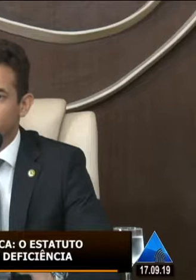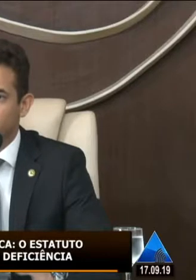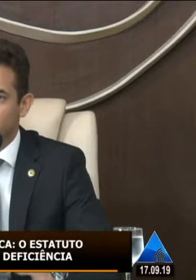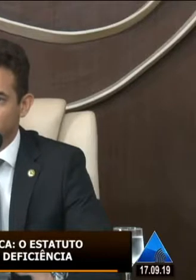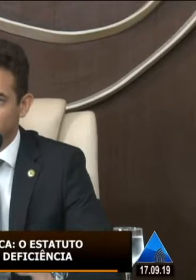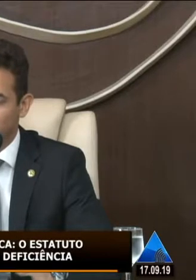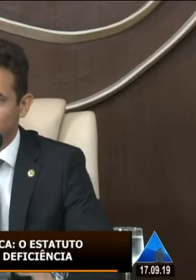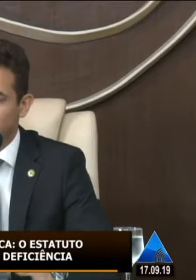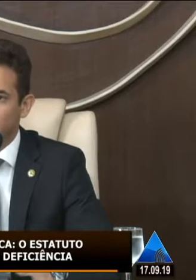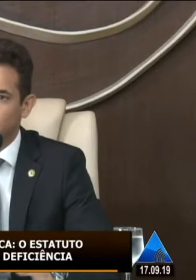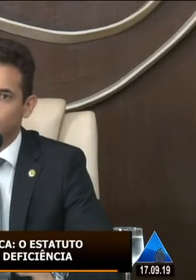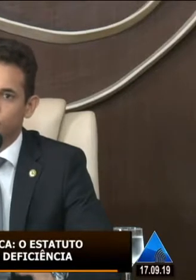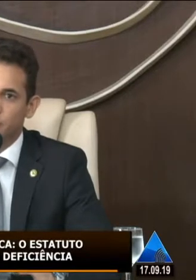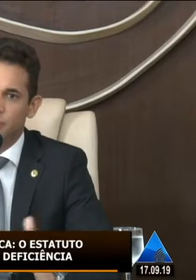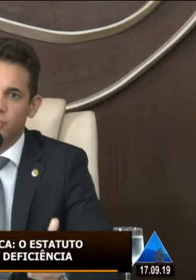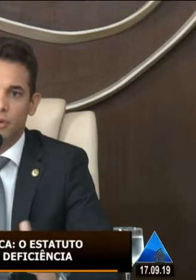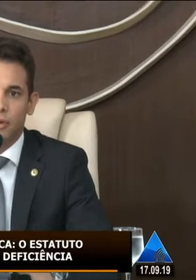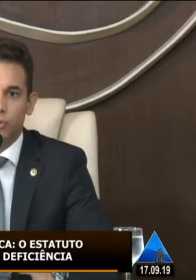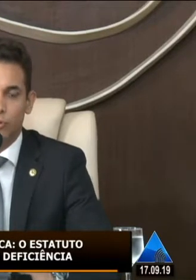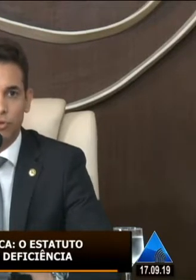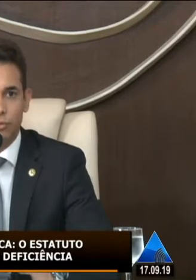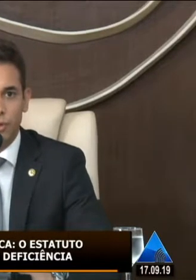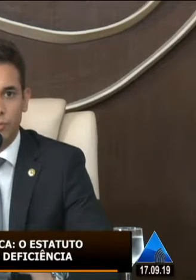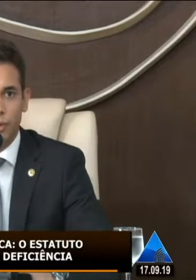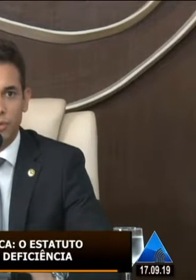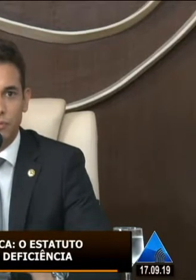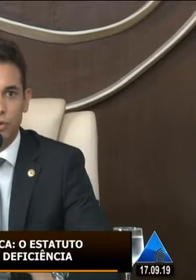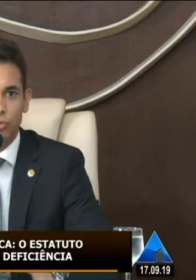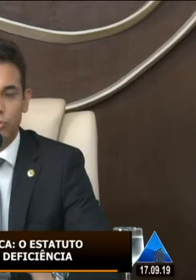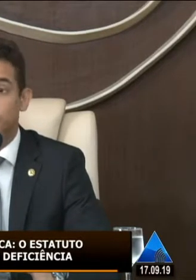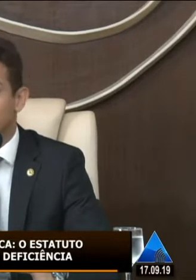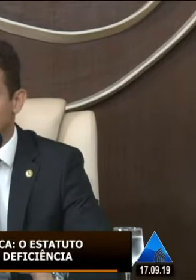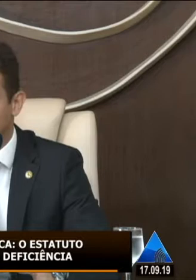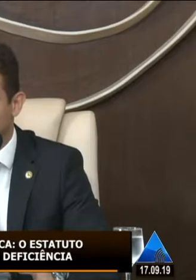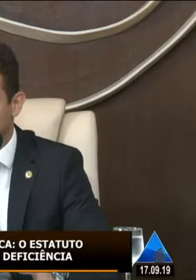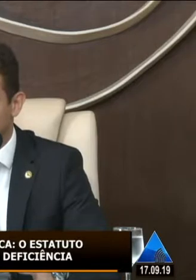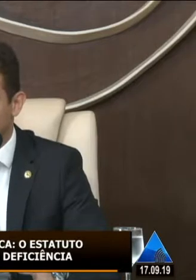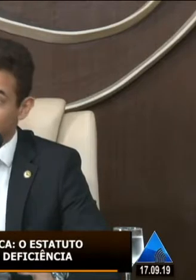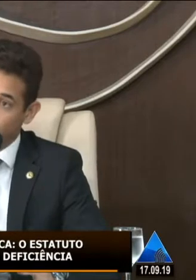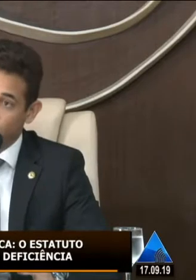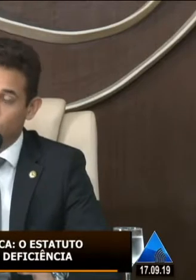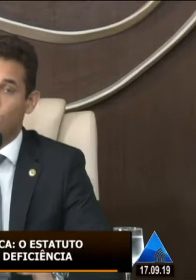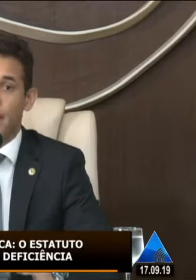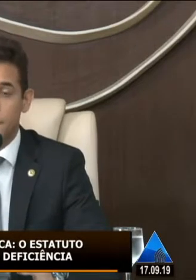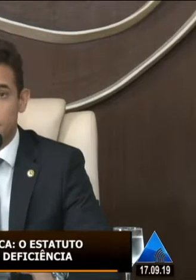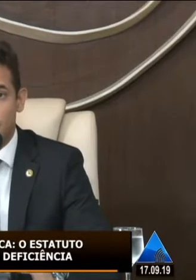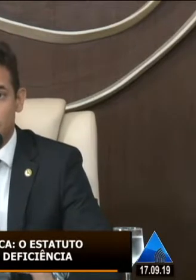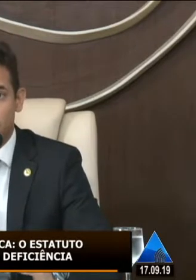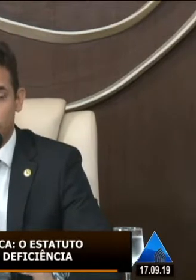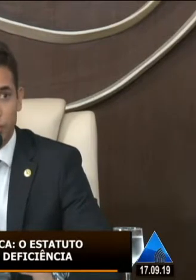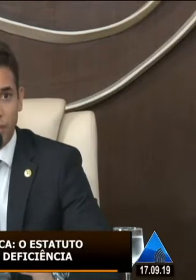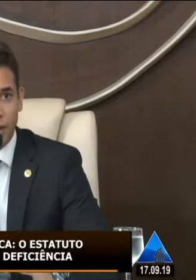intérpretes aqui. É uma crítica, claro, que nós fazemos. Nós que estamos aqui, podemos, acima de tudo, assumir essa... Fazer a crítica e cobrar.